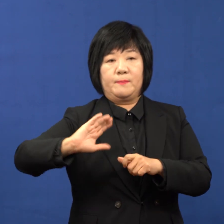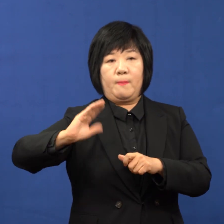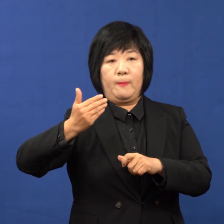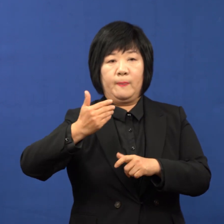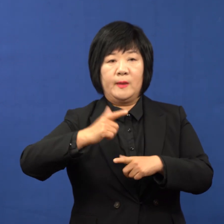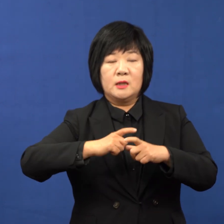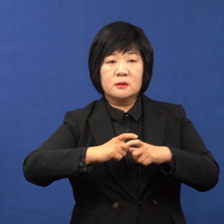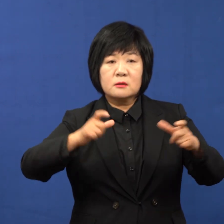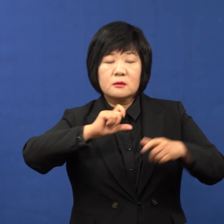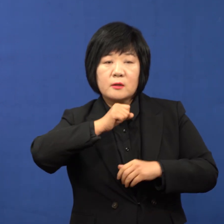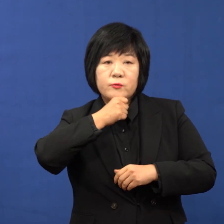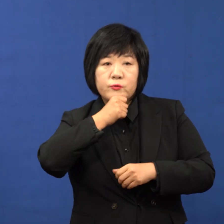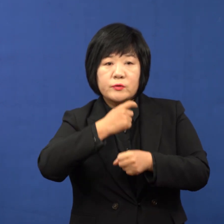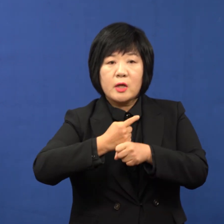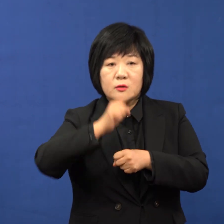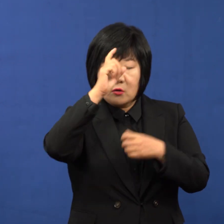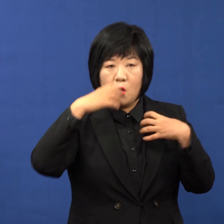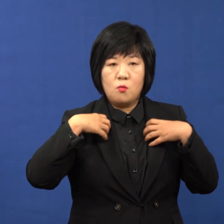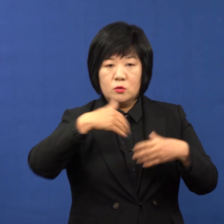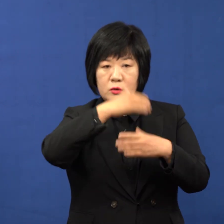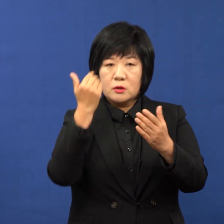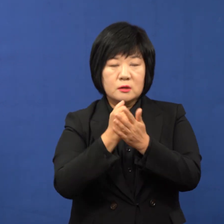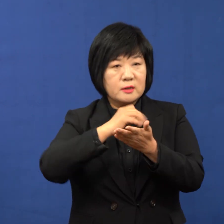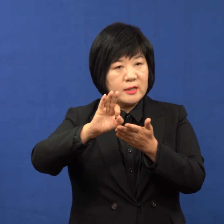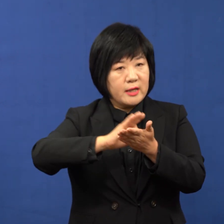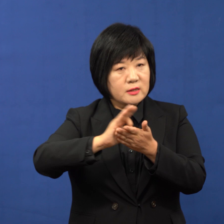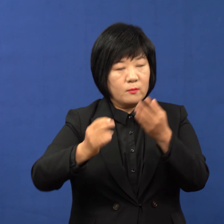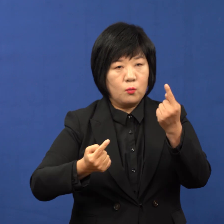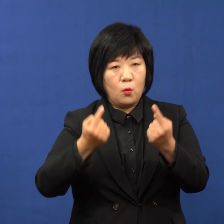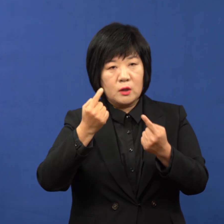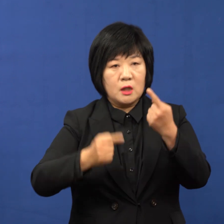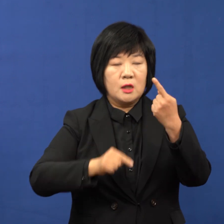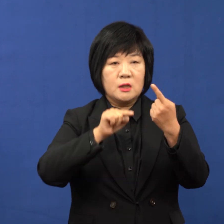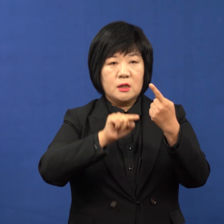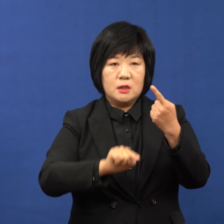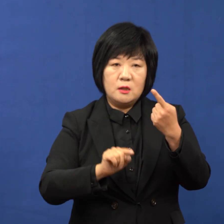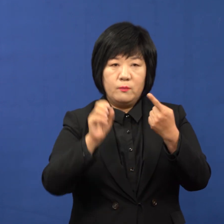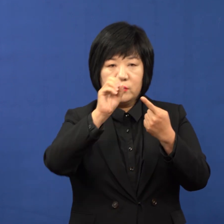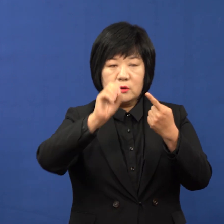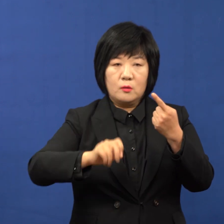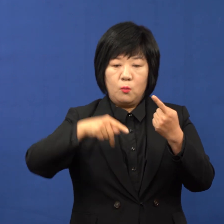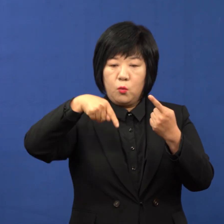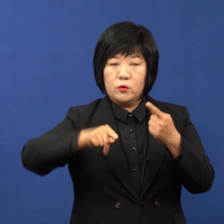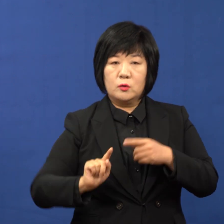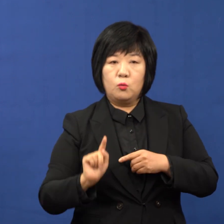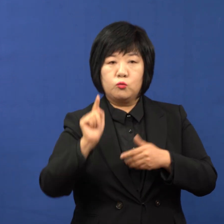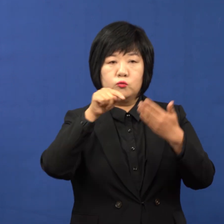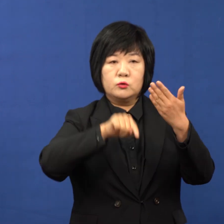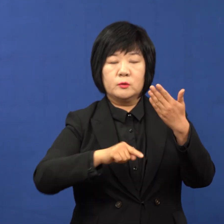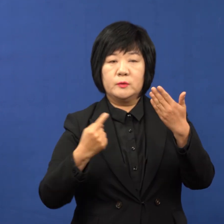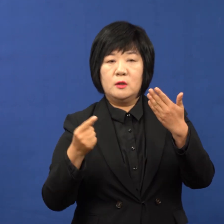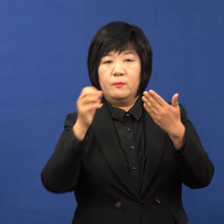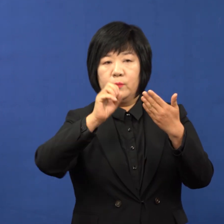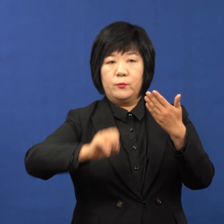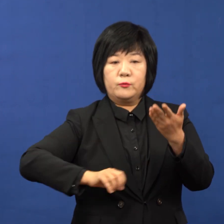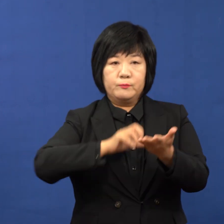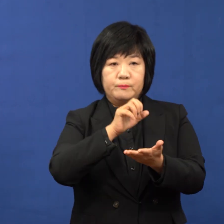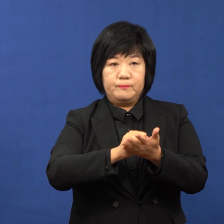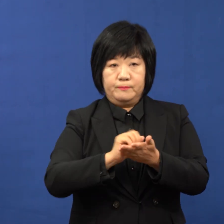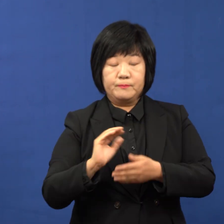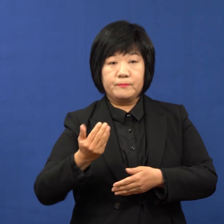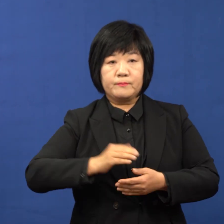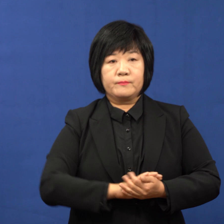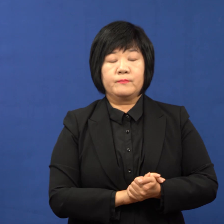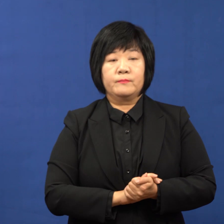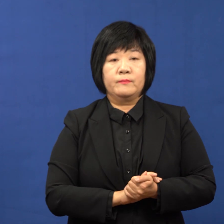있어서도 내년도 정부 전체 예산 증가율보다 약 1%포인트가 높은 9.1%로 집계가 되었습니다.